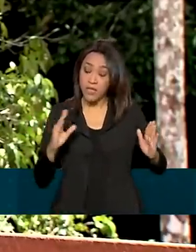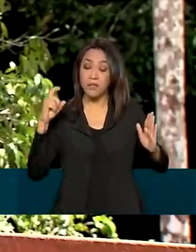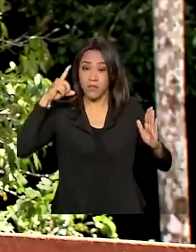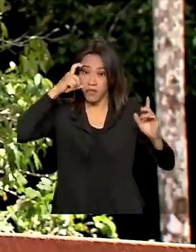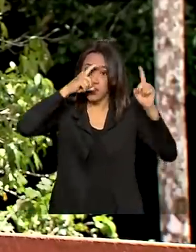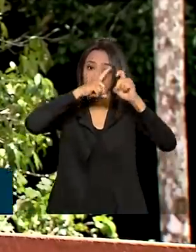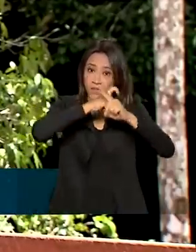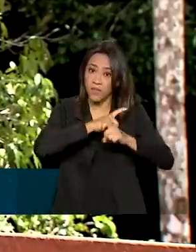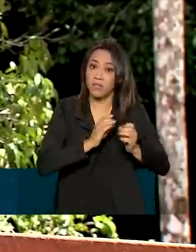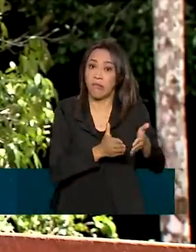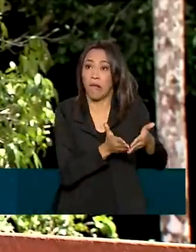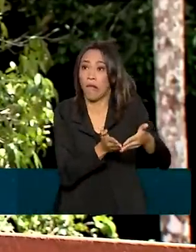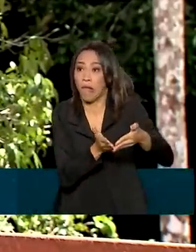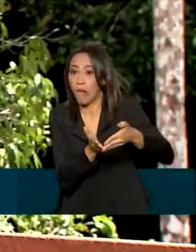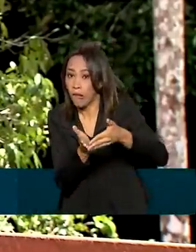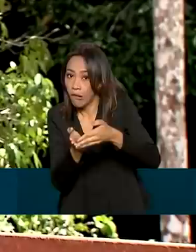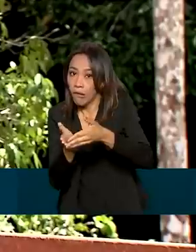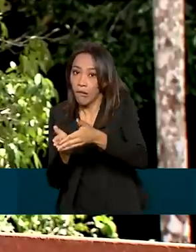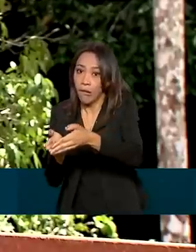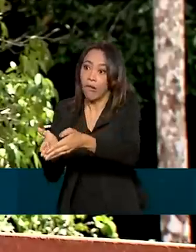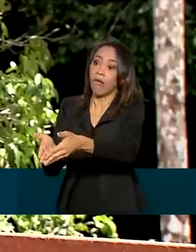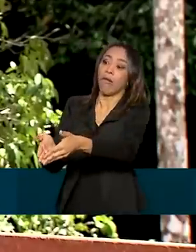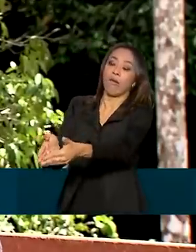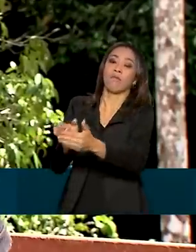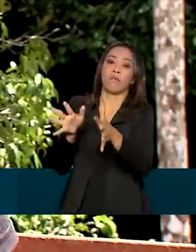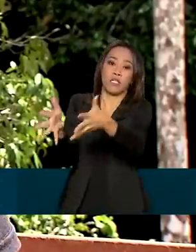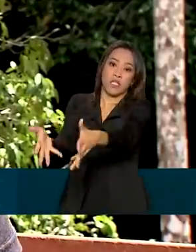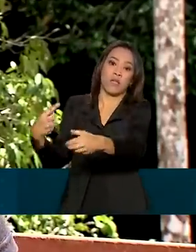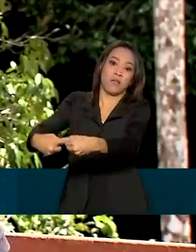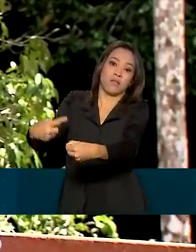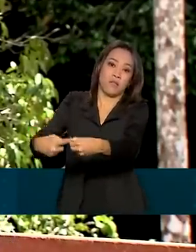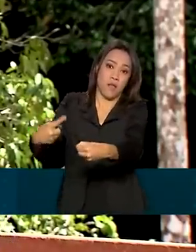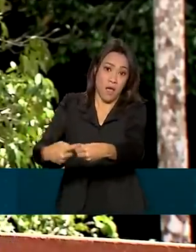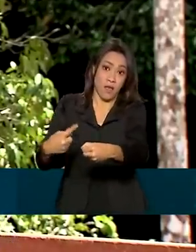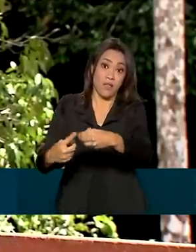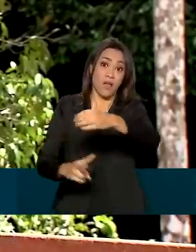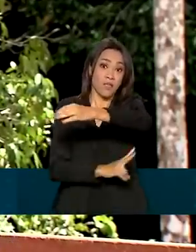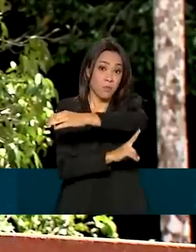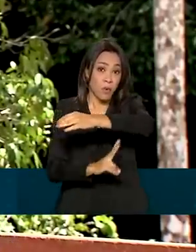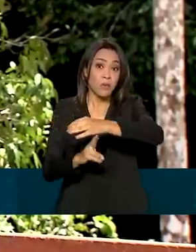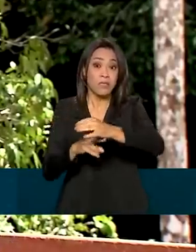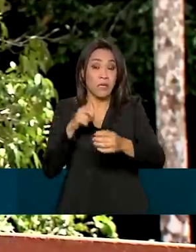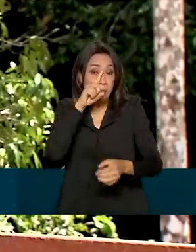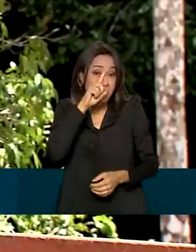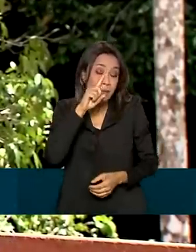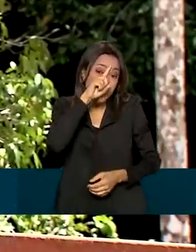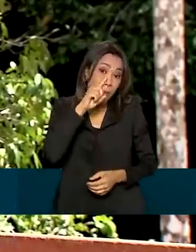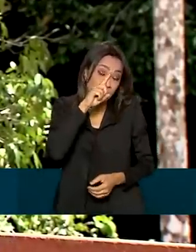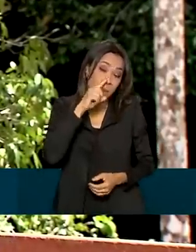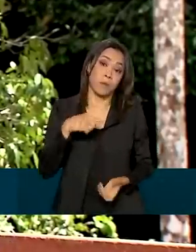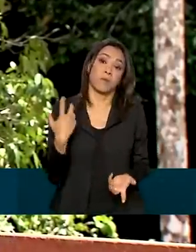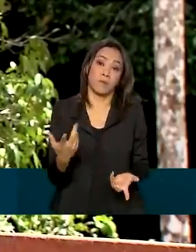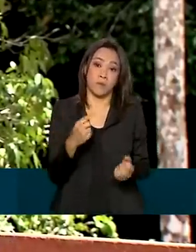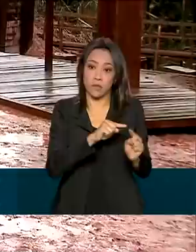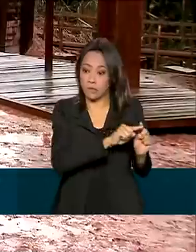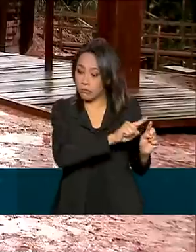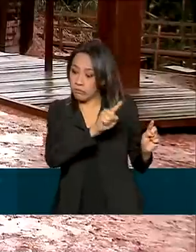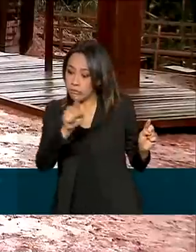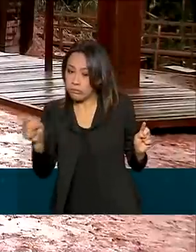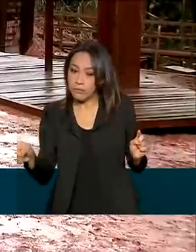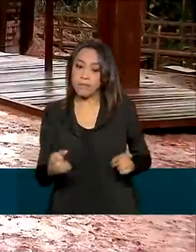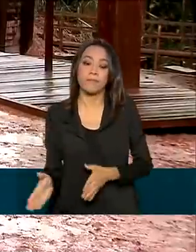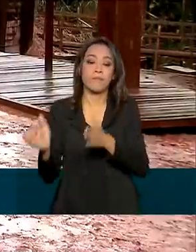é dificuldade bem grande, né? Cheio de atoleiros, as pontes, a gente arriscava nossas vidas nessa travessia.